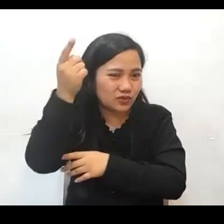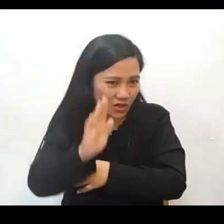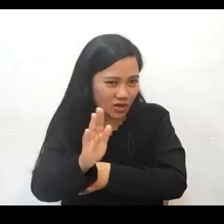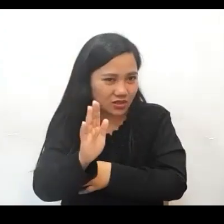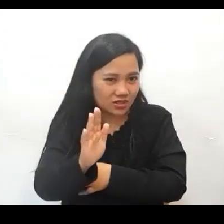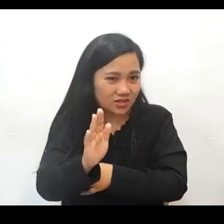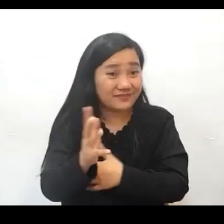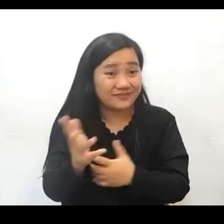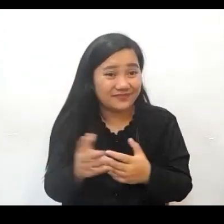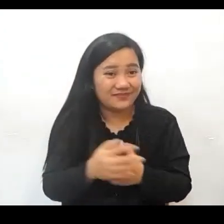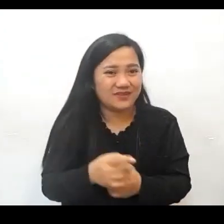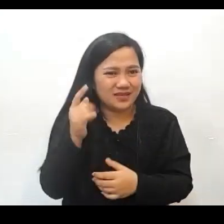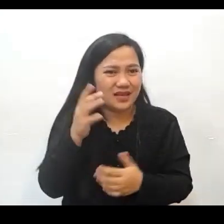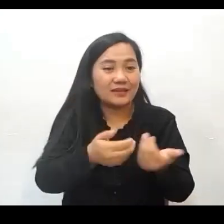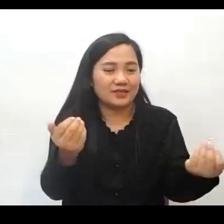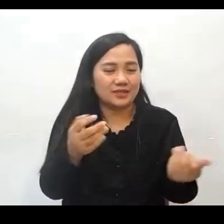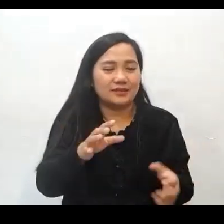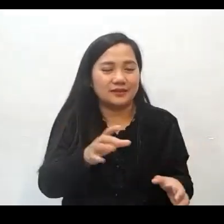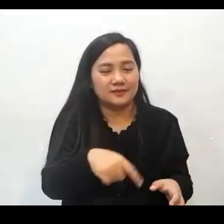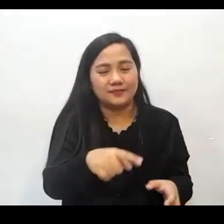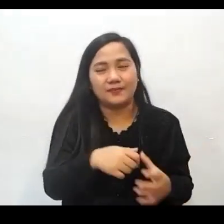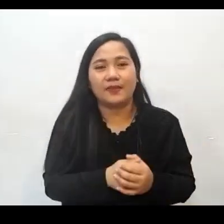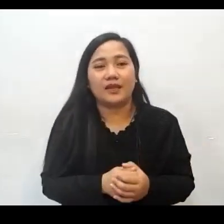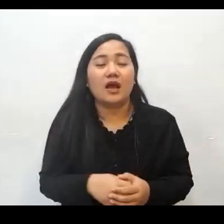Kaya sa Grego, ito po ay tinatawag na eklesia.